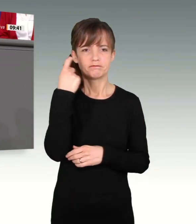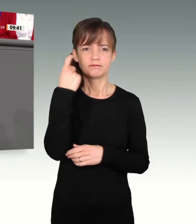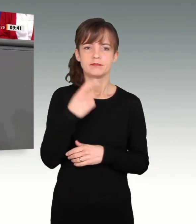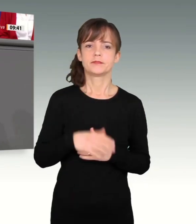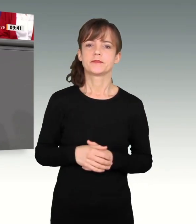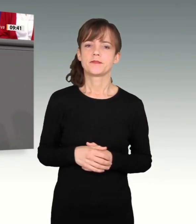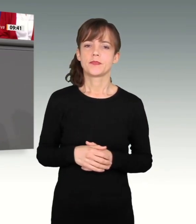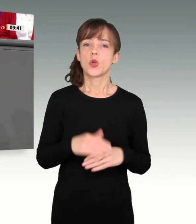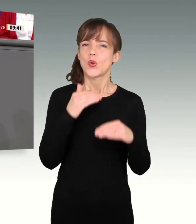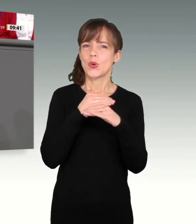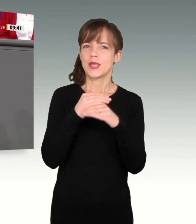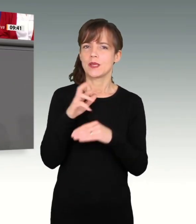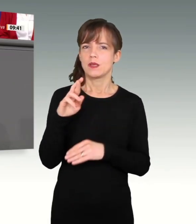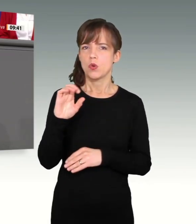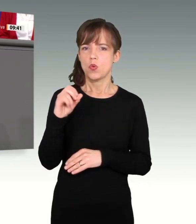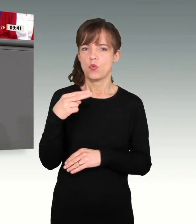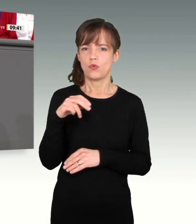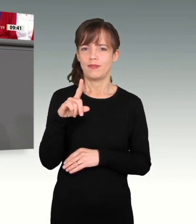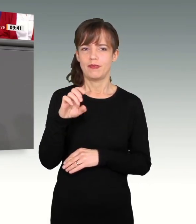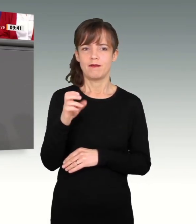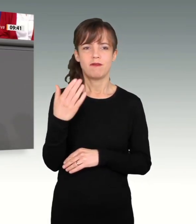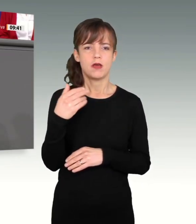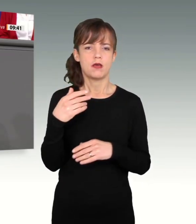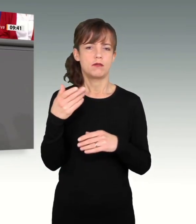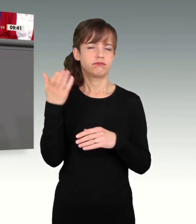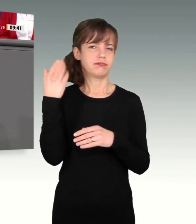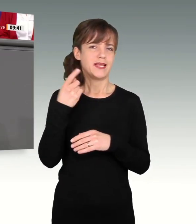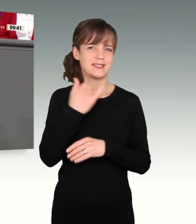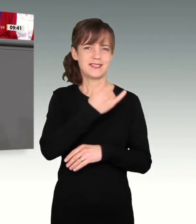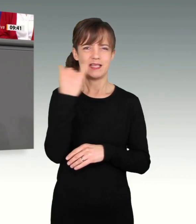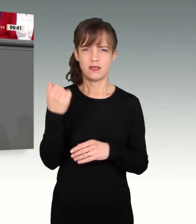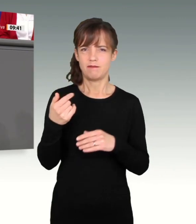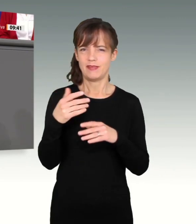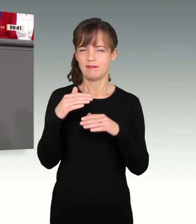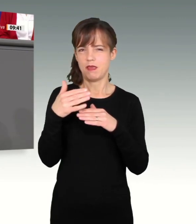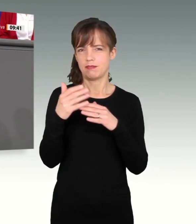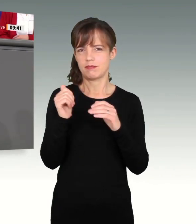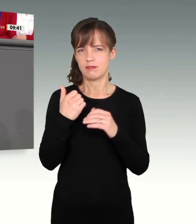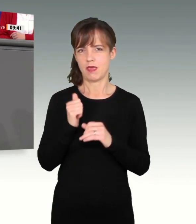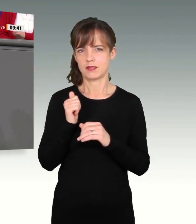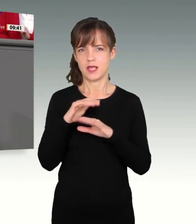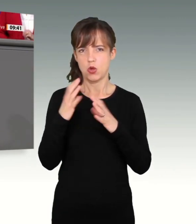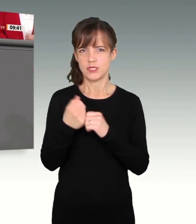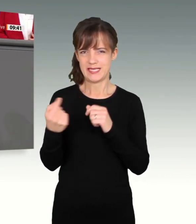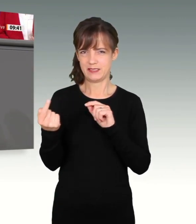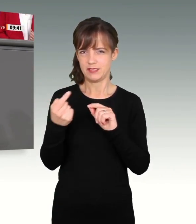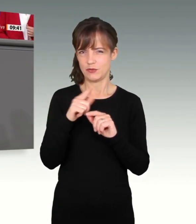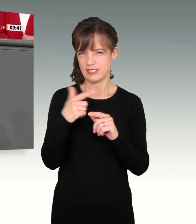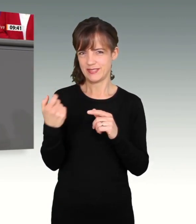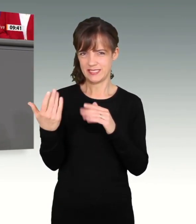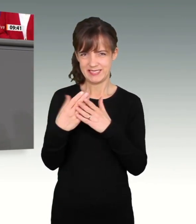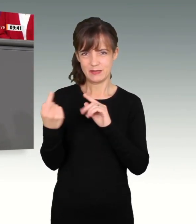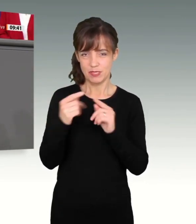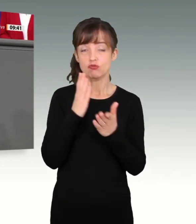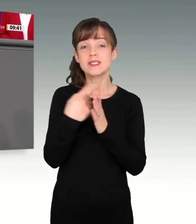zum zweiten Nachtragshaushalt 2020 im letzten Jahr schon hingewiesen. Und der hochgeschätzte